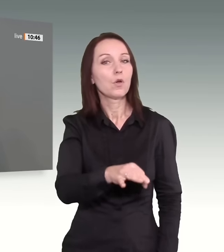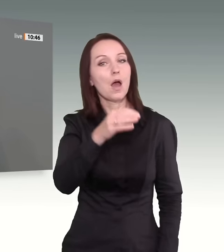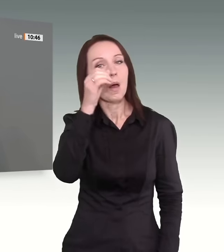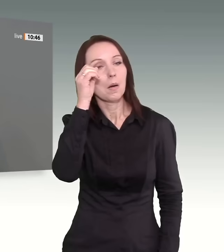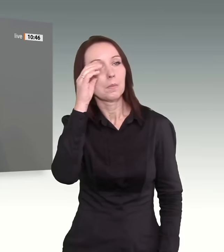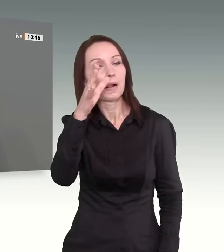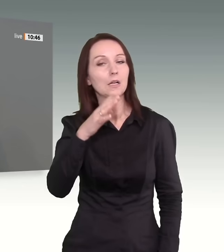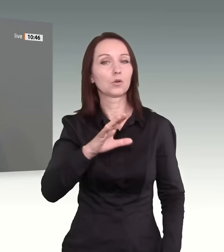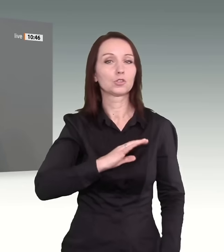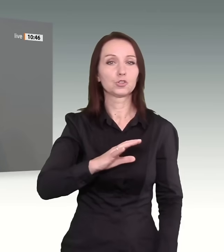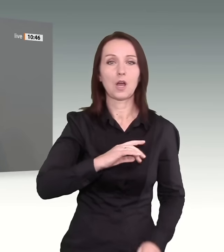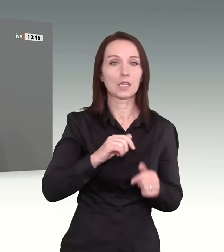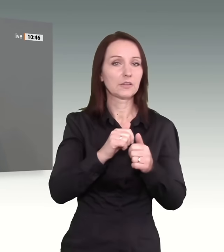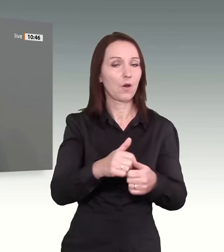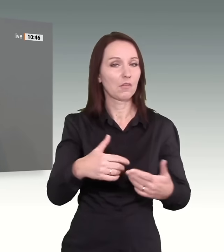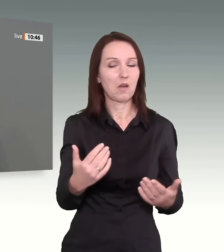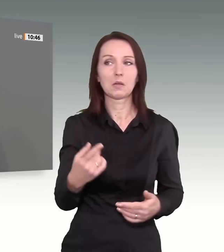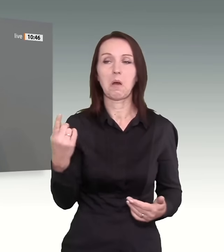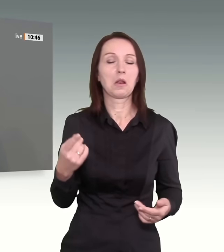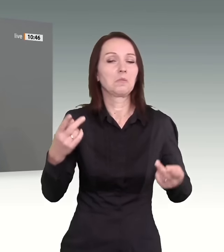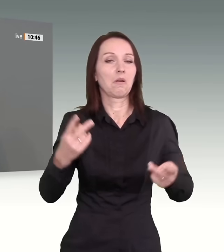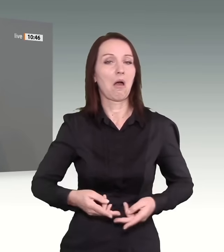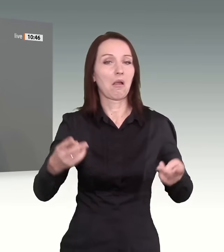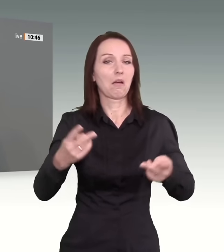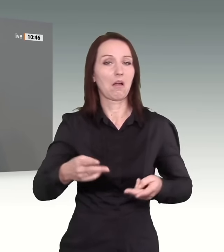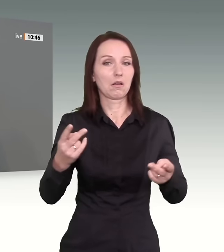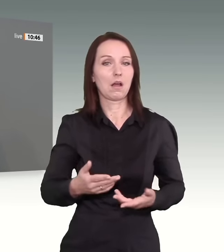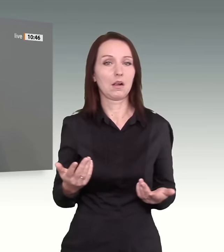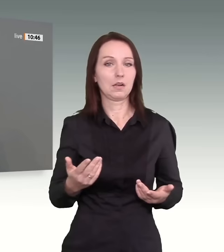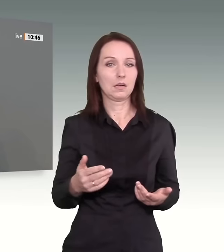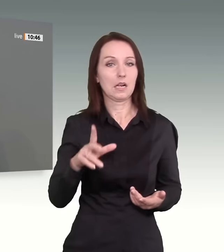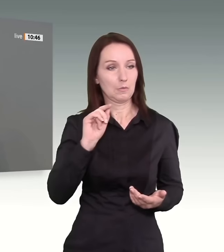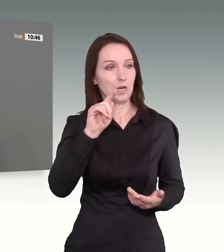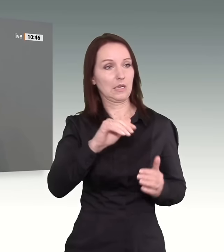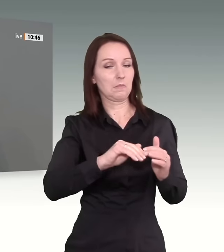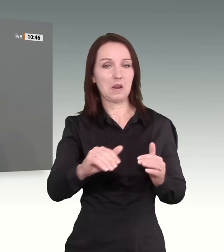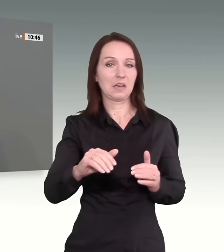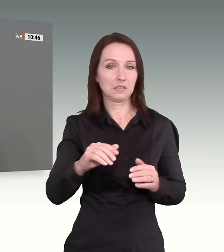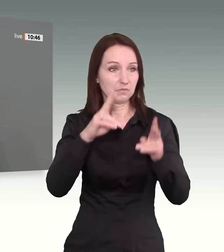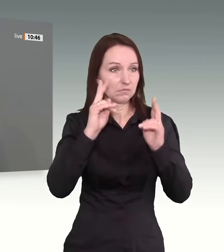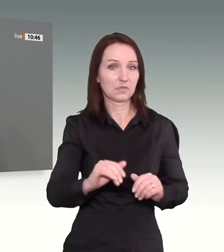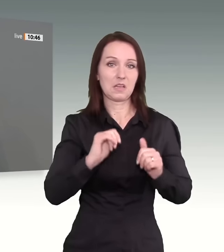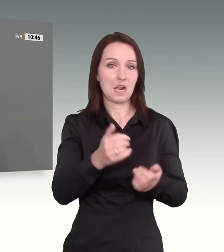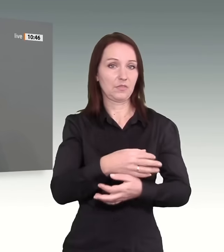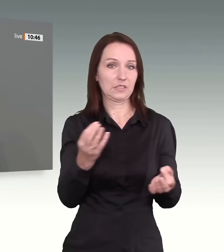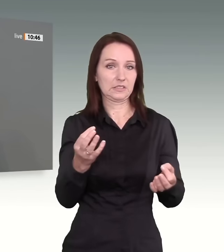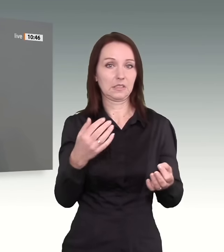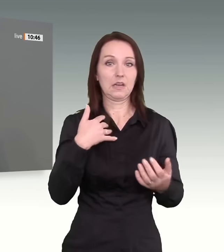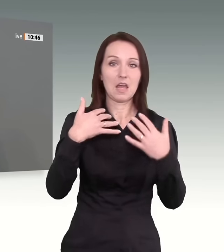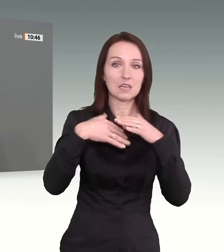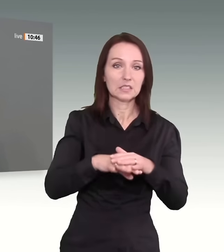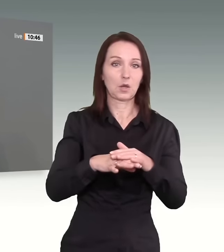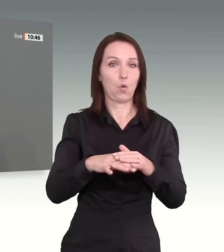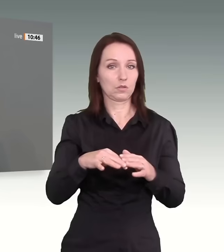das ist egal. Und all das hilft auch den Menschen in diesem Land null, wenn wir Integration